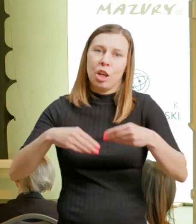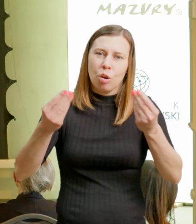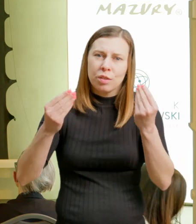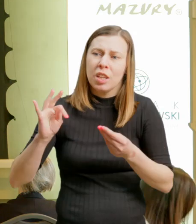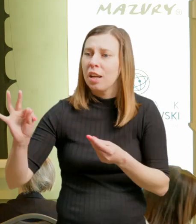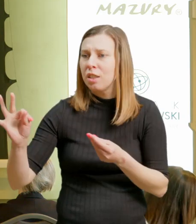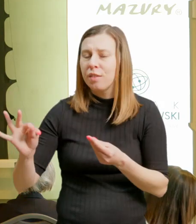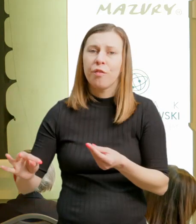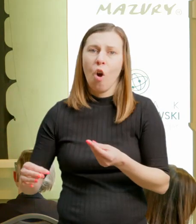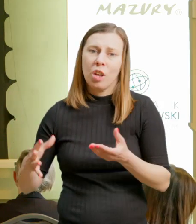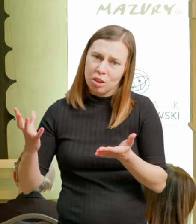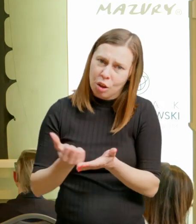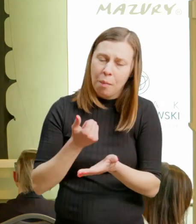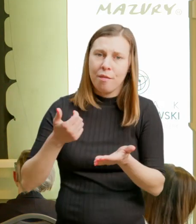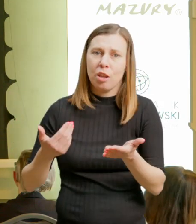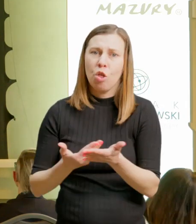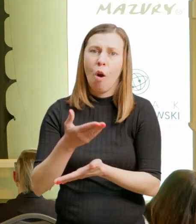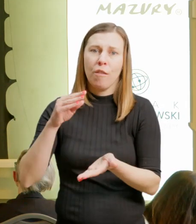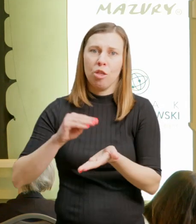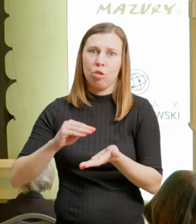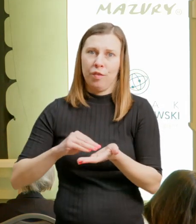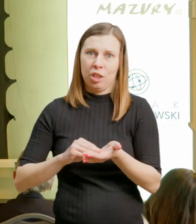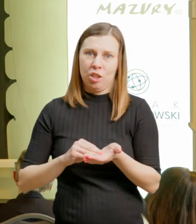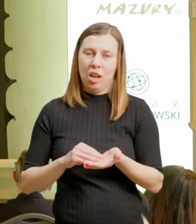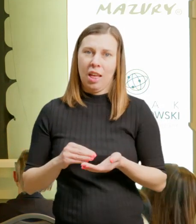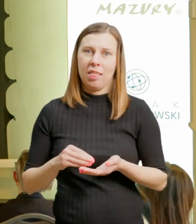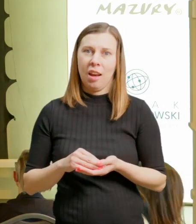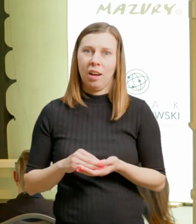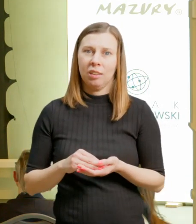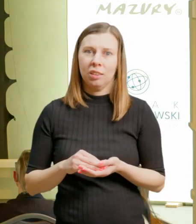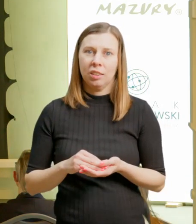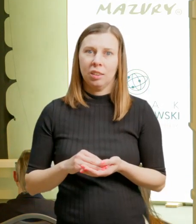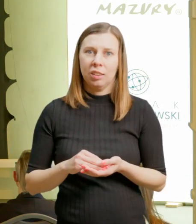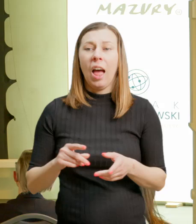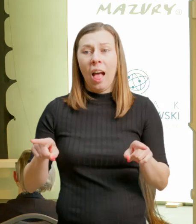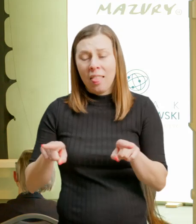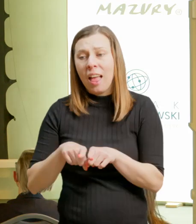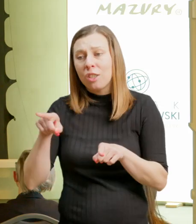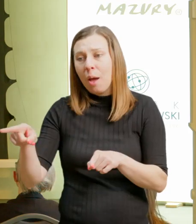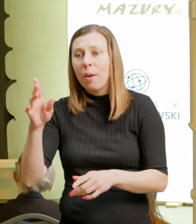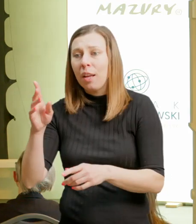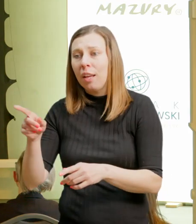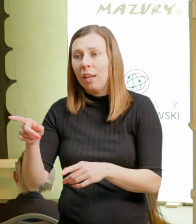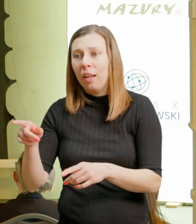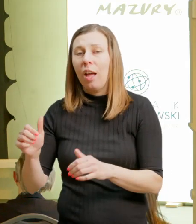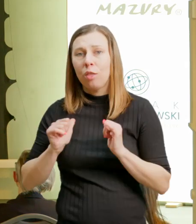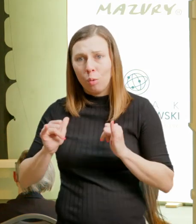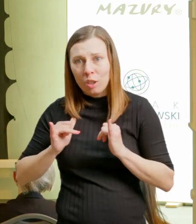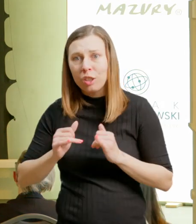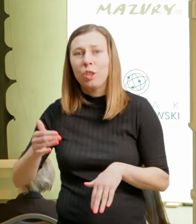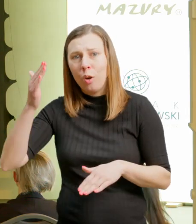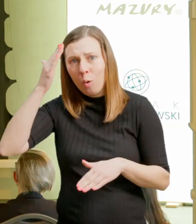utożsamiali się, to zwłaszcza na poziomie gospodarstw agro-turystycznych. I to się dzieje, to się już dzieje, proszę Państwa. Utożsamiali się